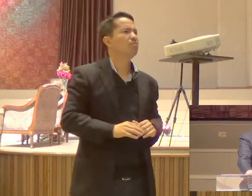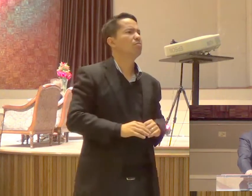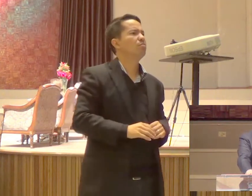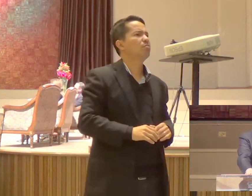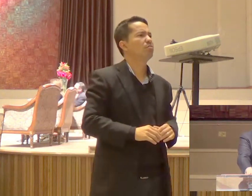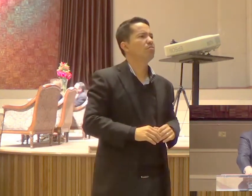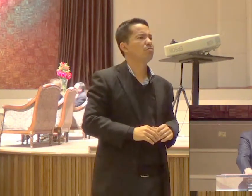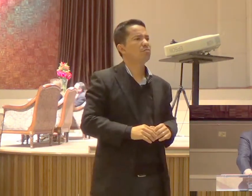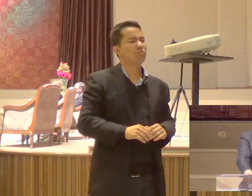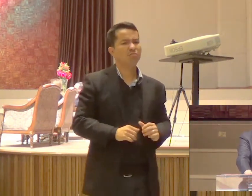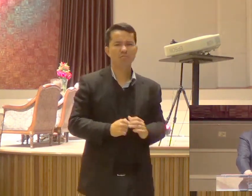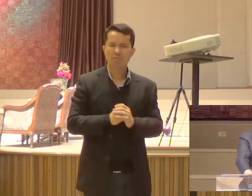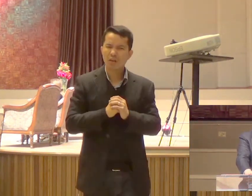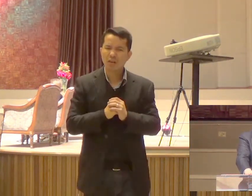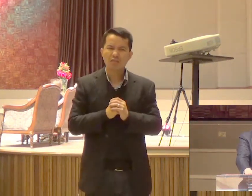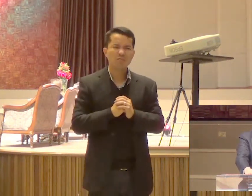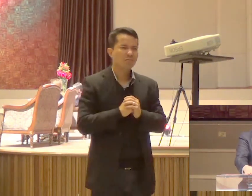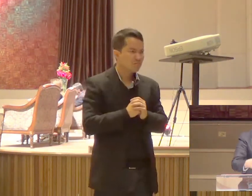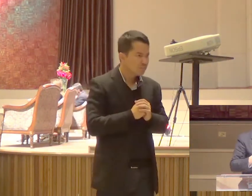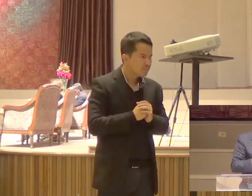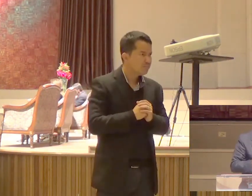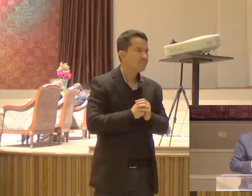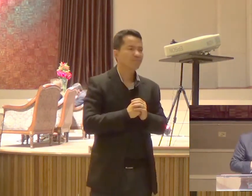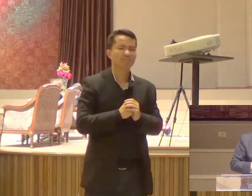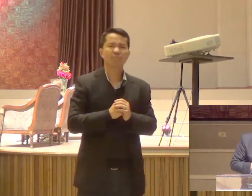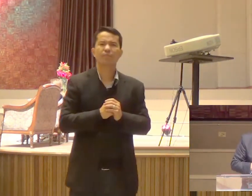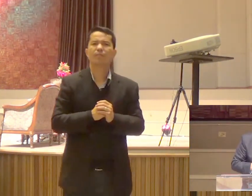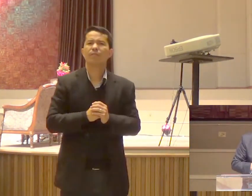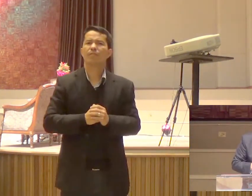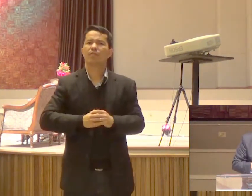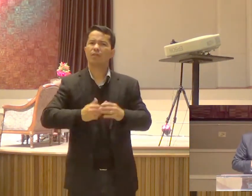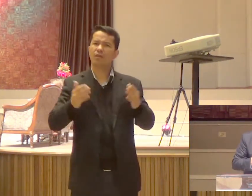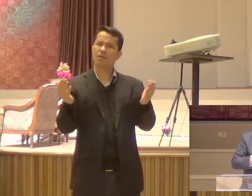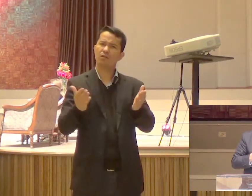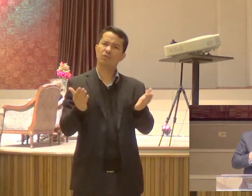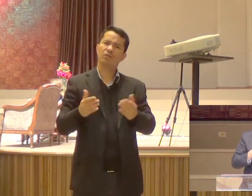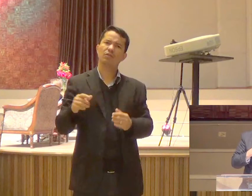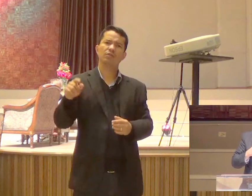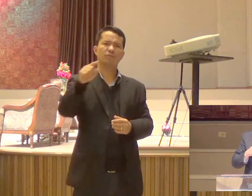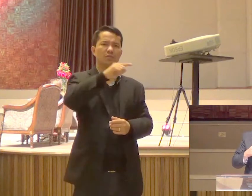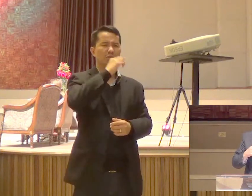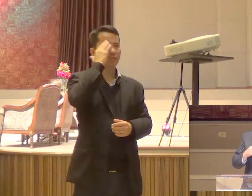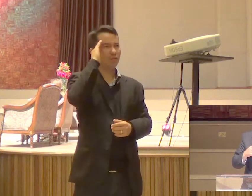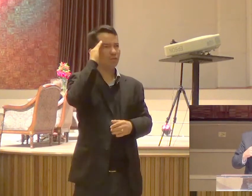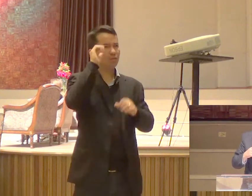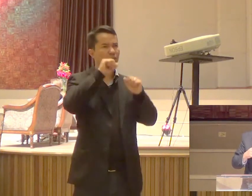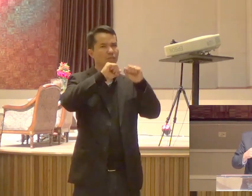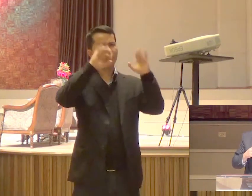Amém igreja? Agora a gente entende O texto de Paulo Por que aqueles discípulos Choraram tanto